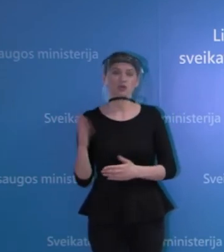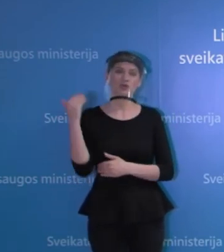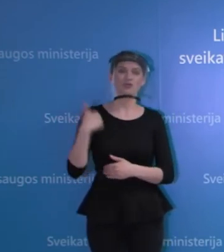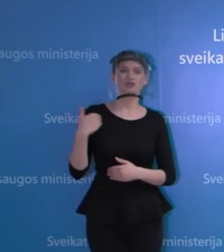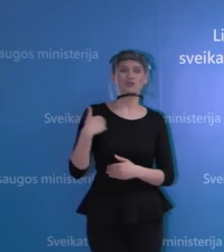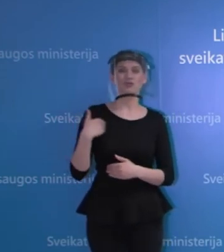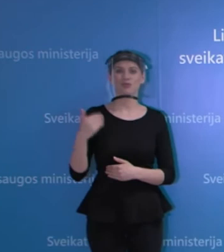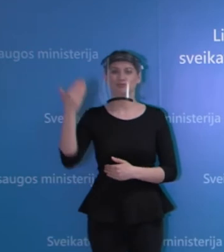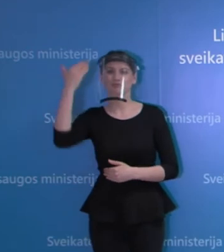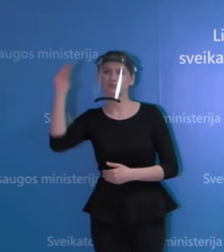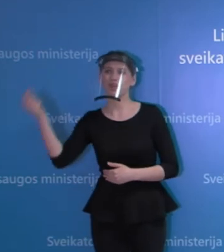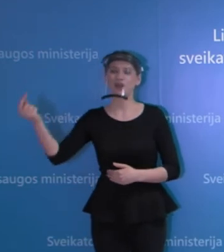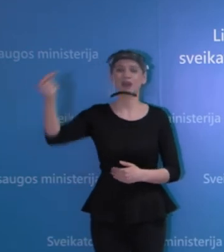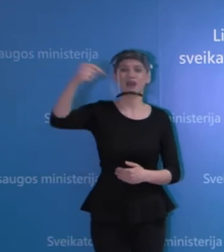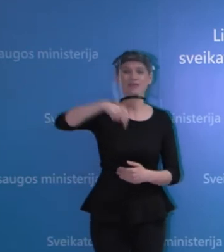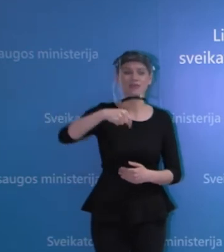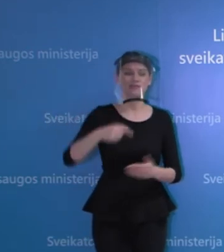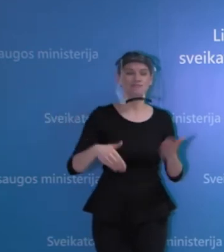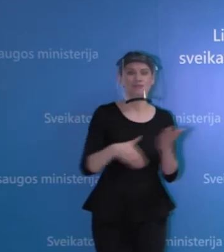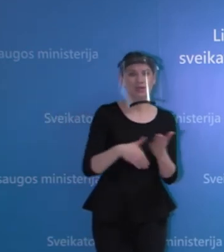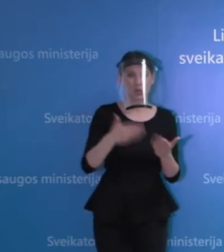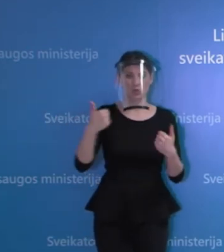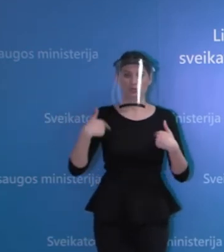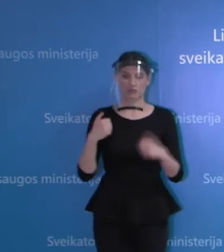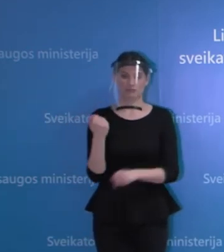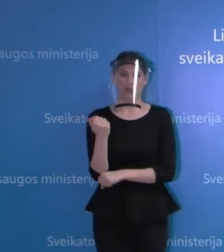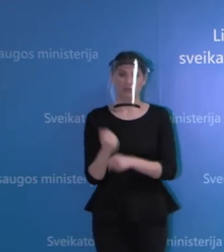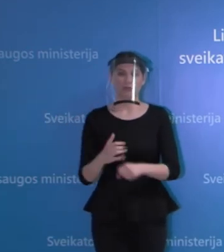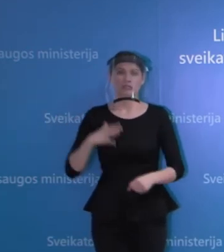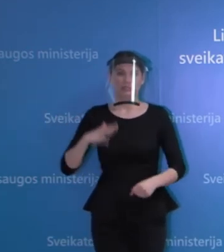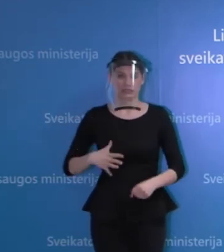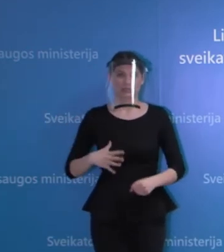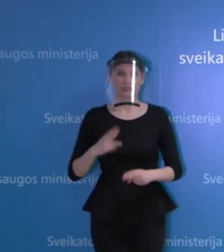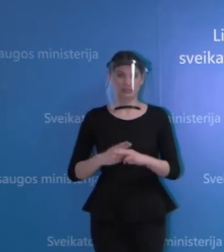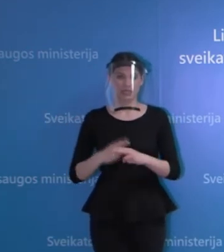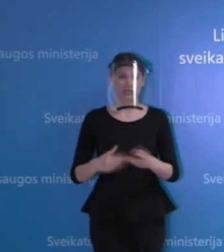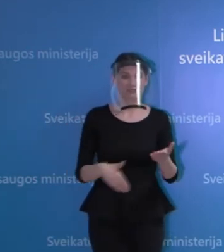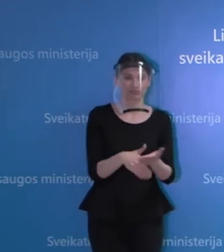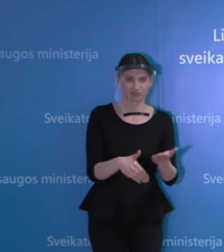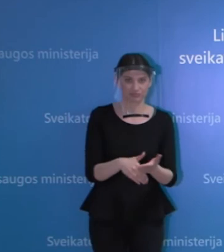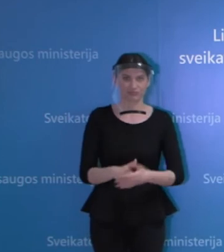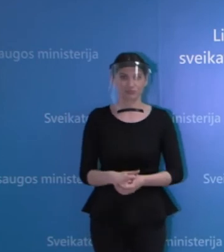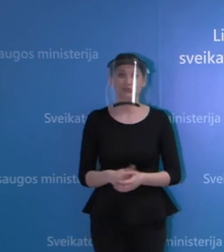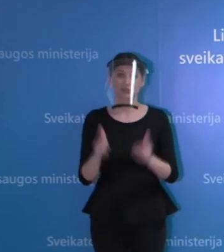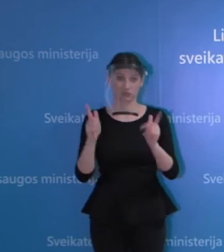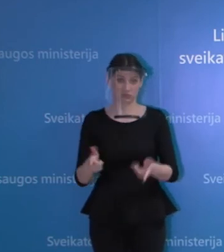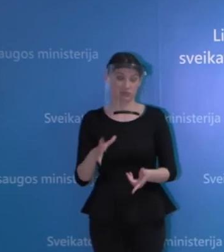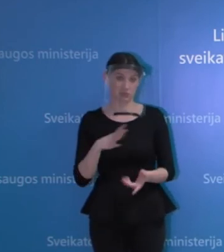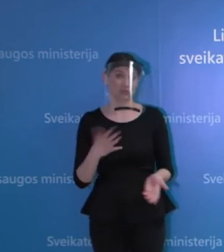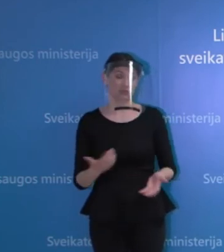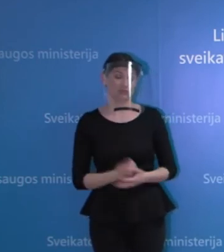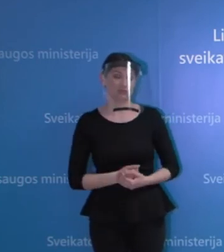kitiem ateiti į šalies ir padėti. Tai, atsakant jūsų klausimą, iš esmės, de facto tai tas ir buvo įvykę.